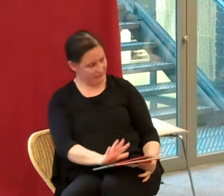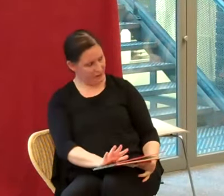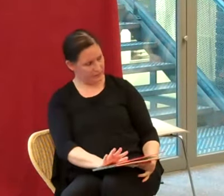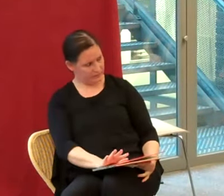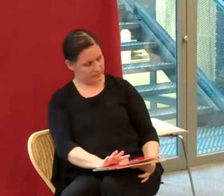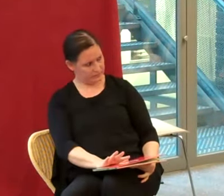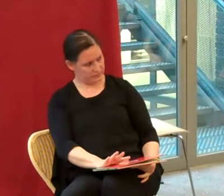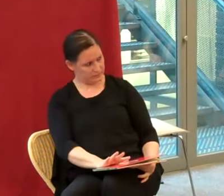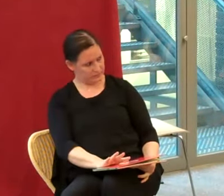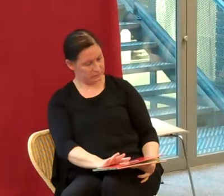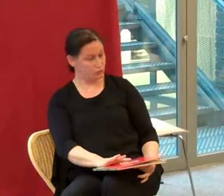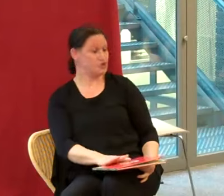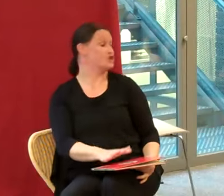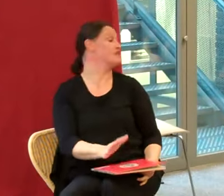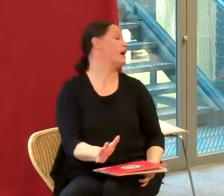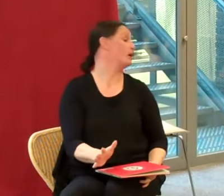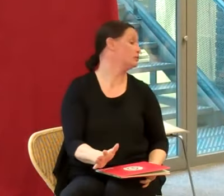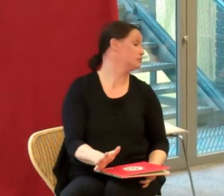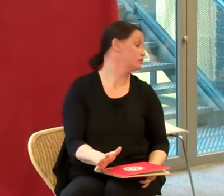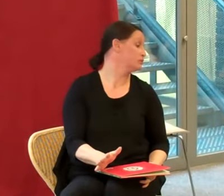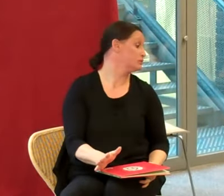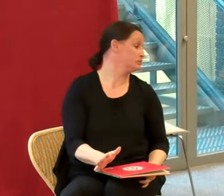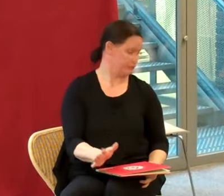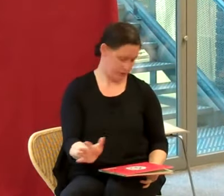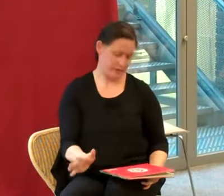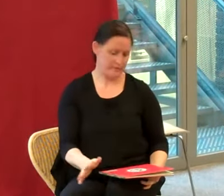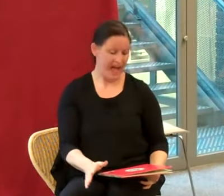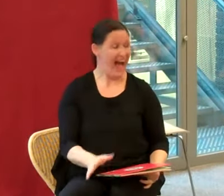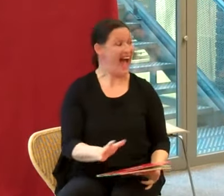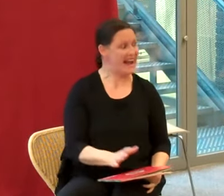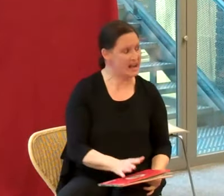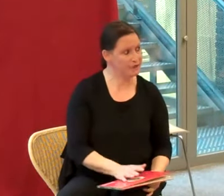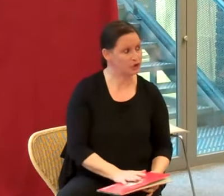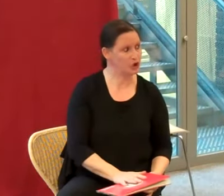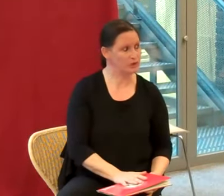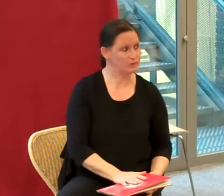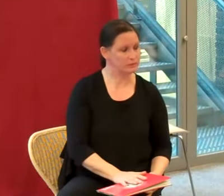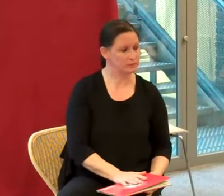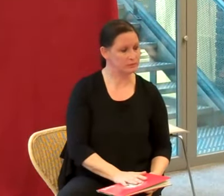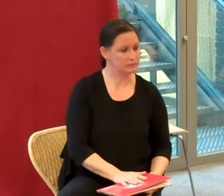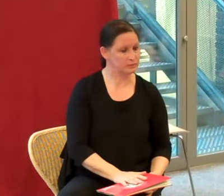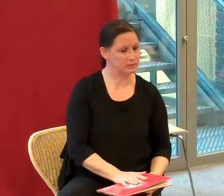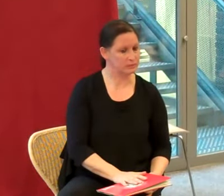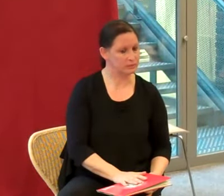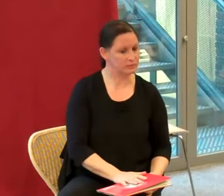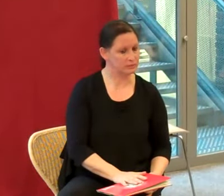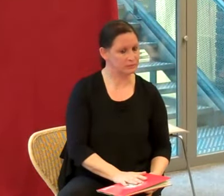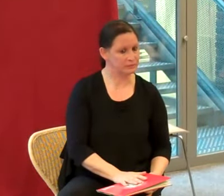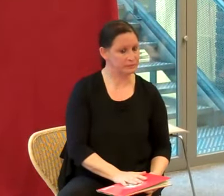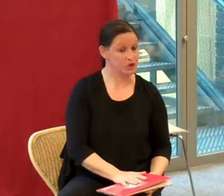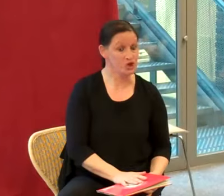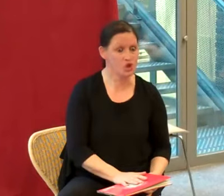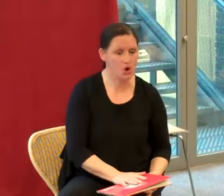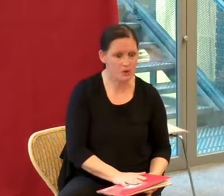livre. Ça, ça va. Un livre de nom,